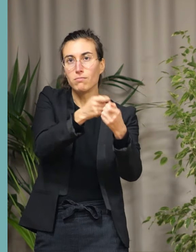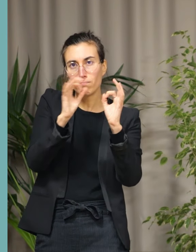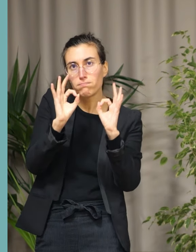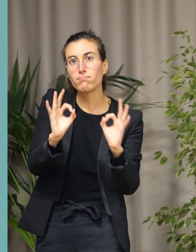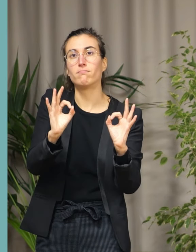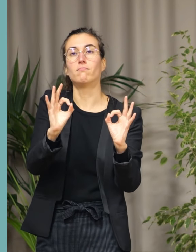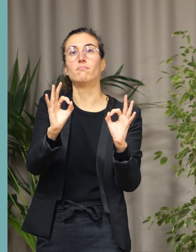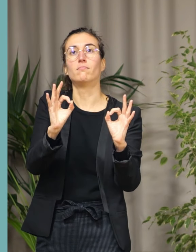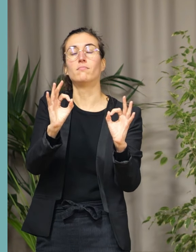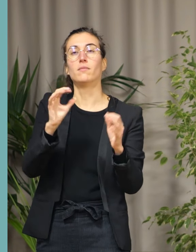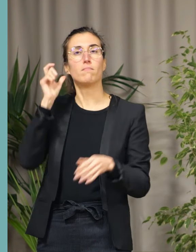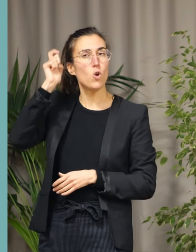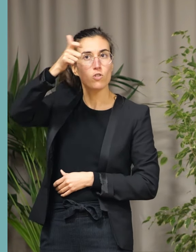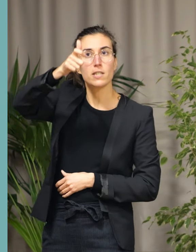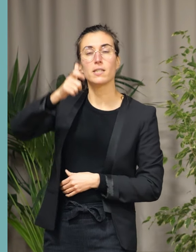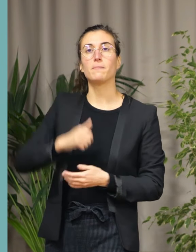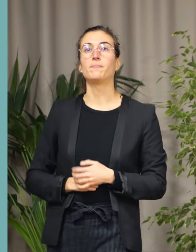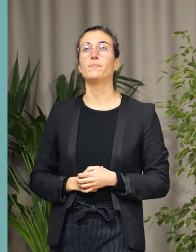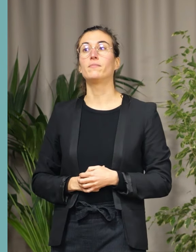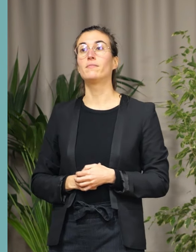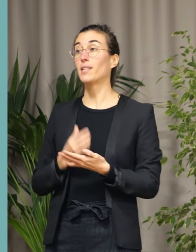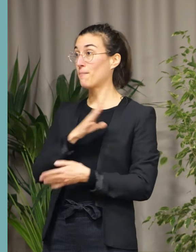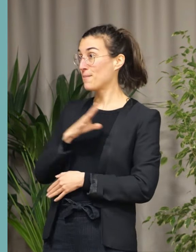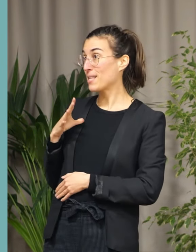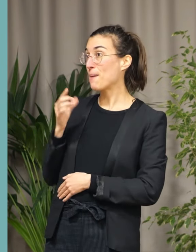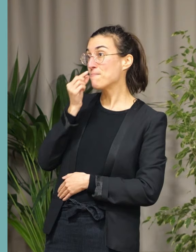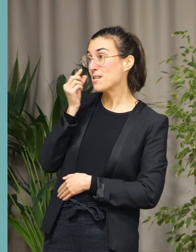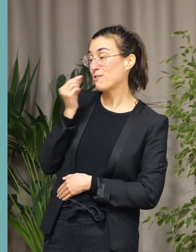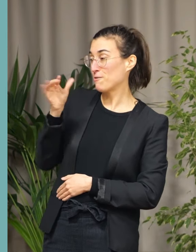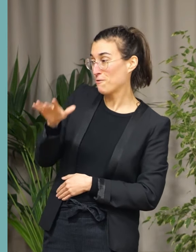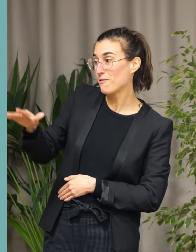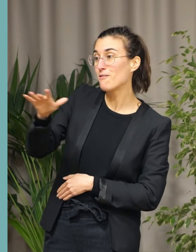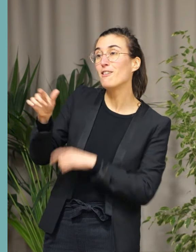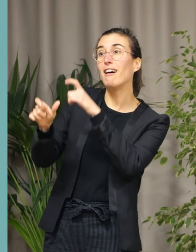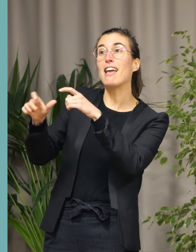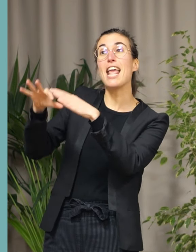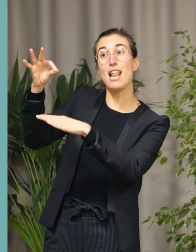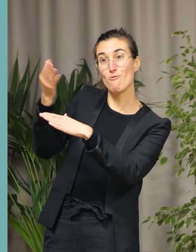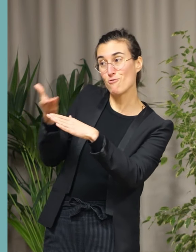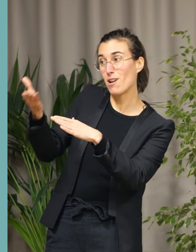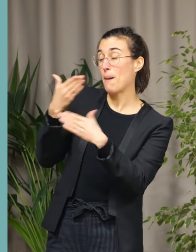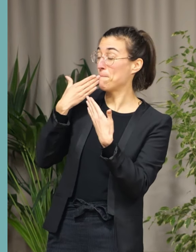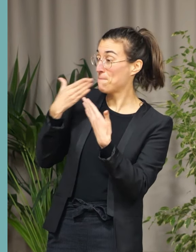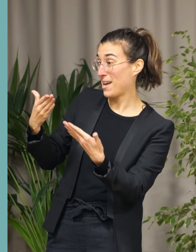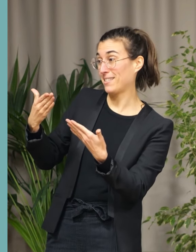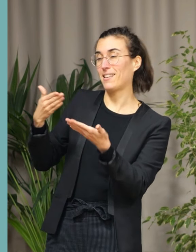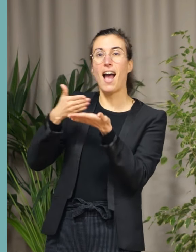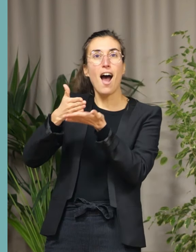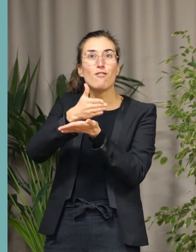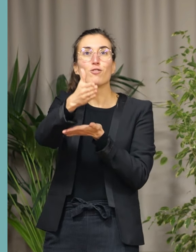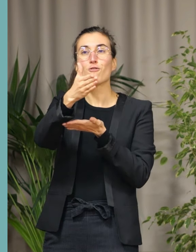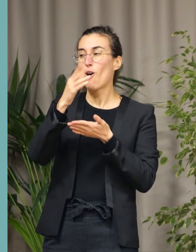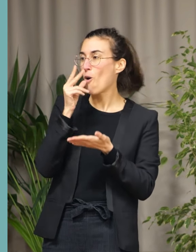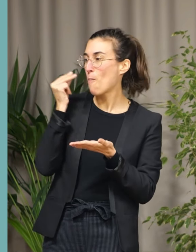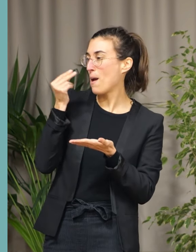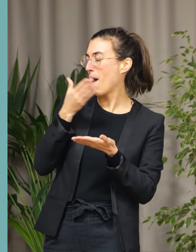sensée. Mesdames et Messieurs les élus, merci pour cette belle aventure humaine qu'elle puisse durer dans